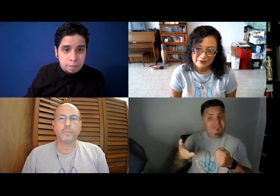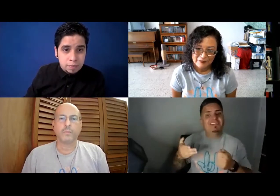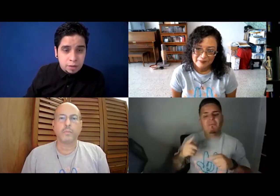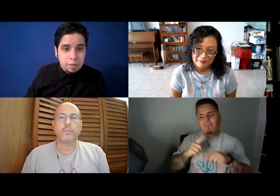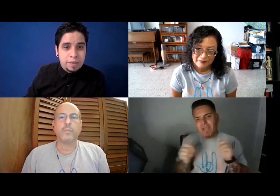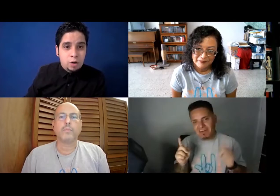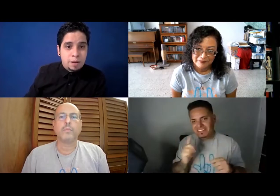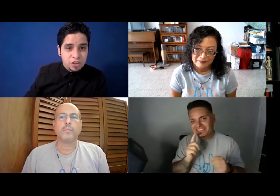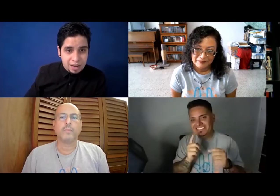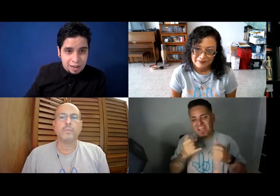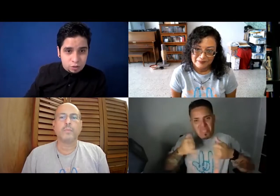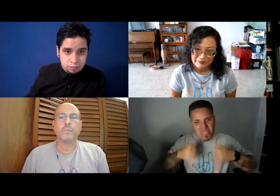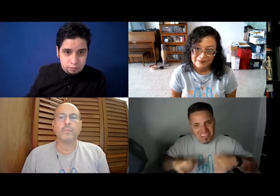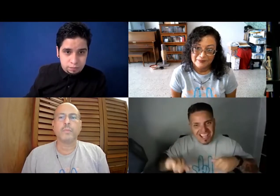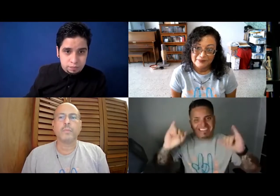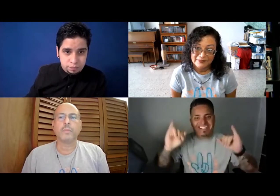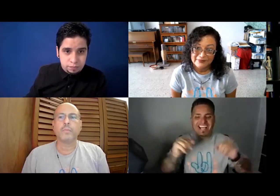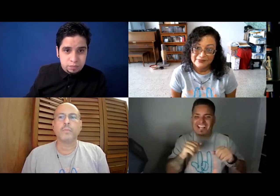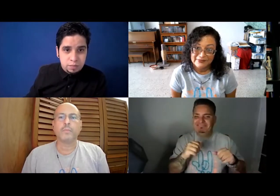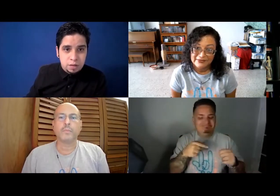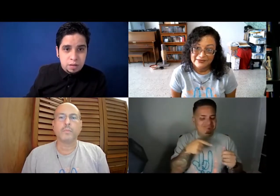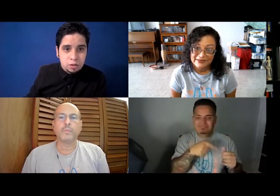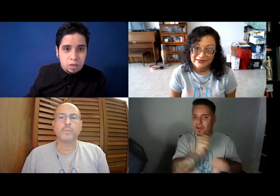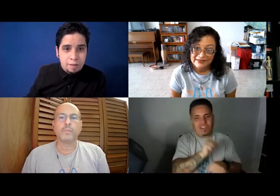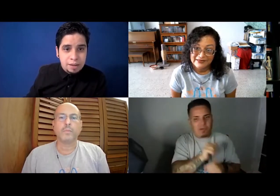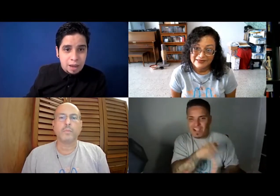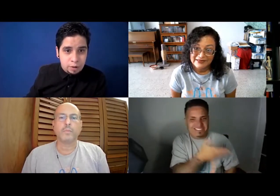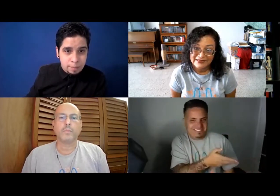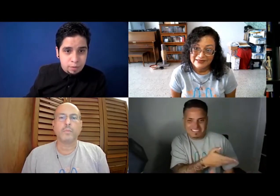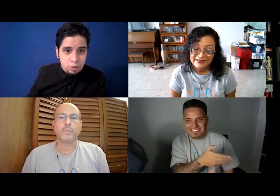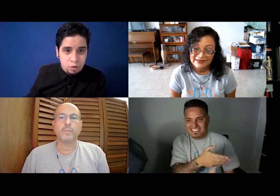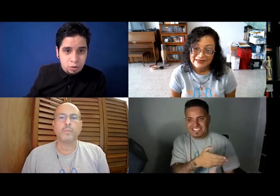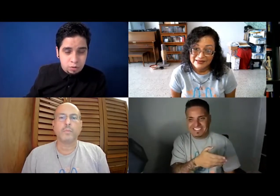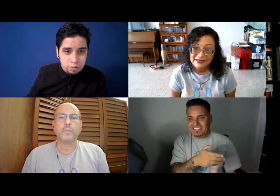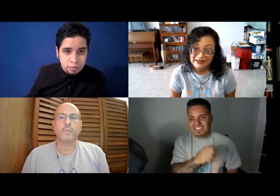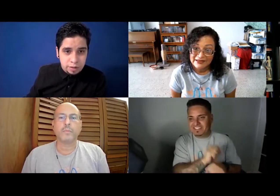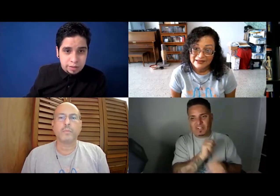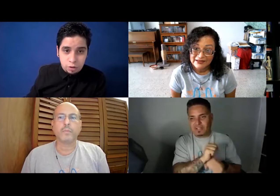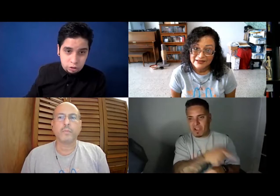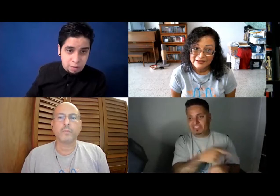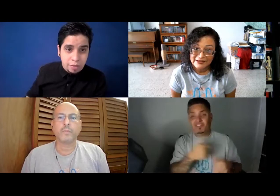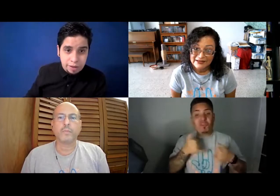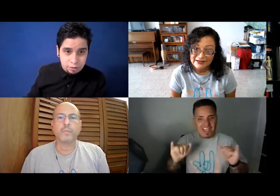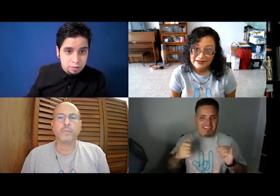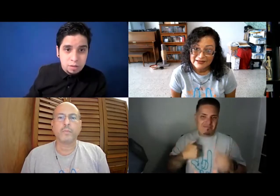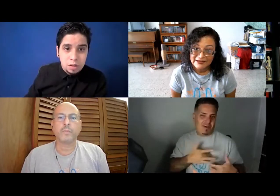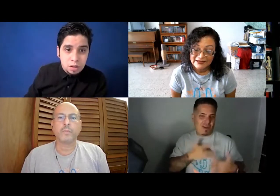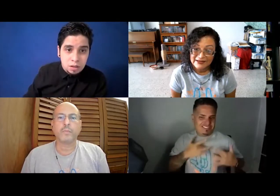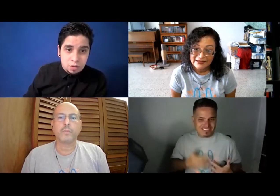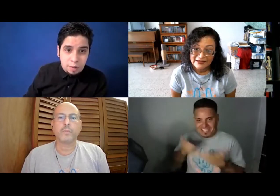Entonces me dieron el bachillerato y todavía, por ejemplo, no estoy trabajando en eso. Todavía